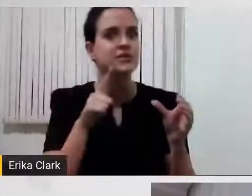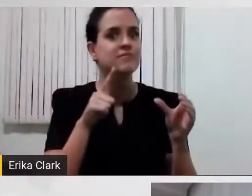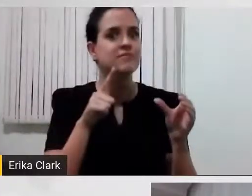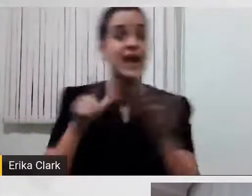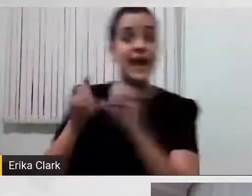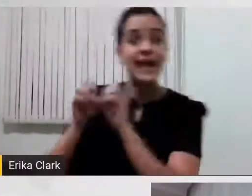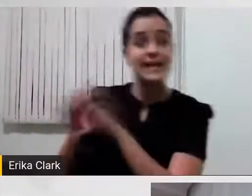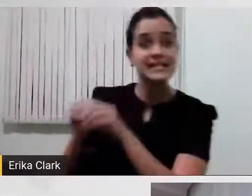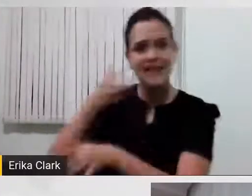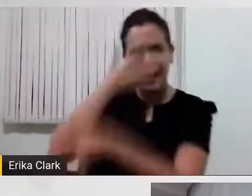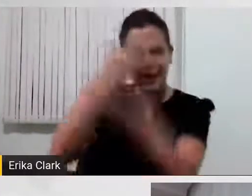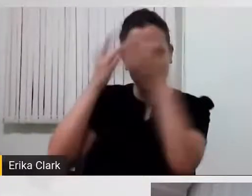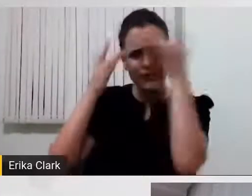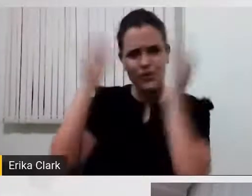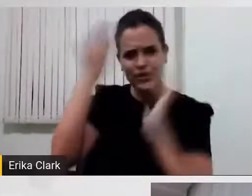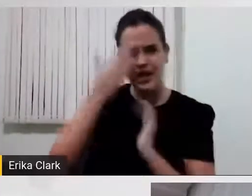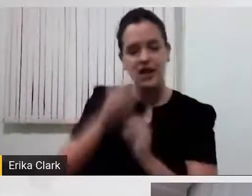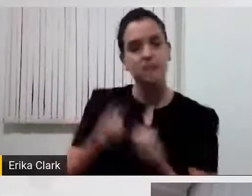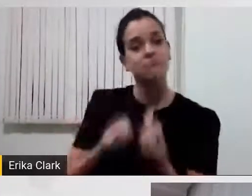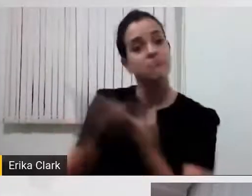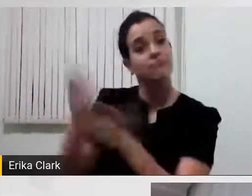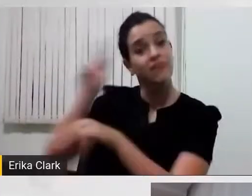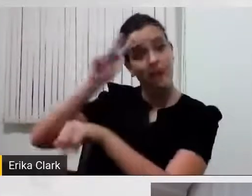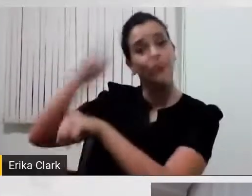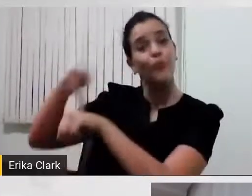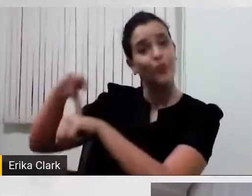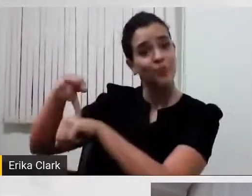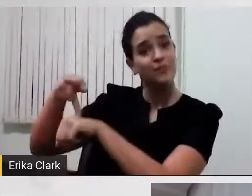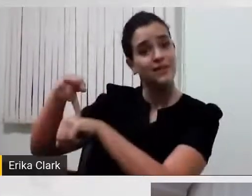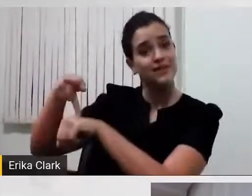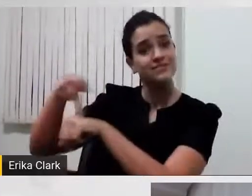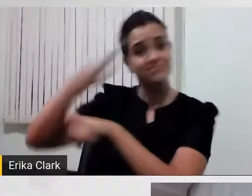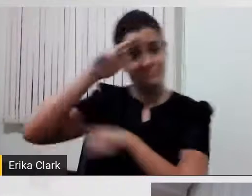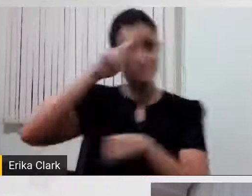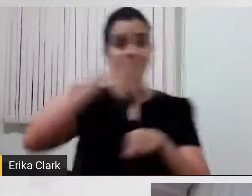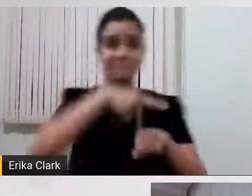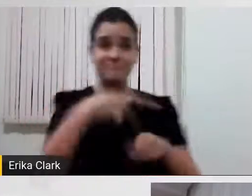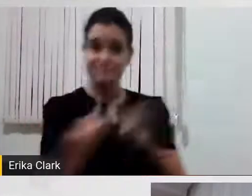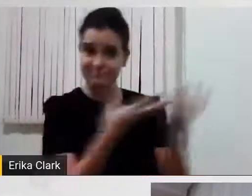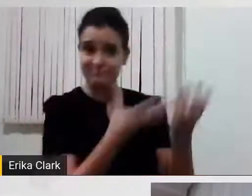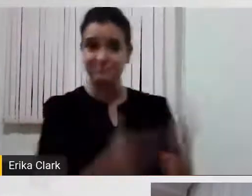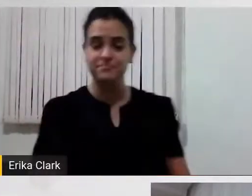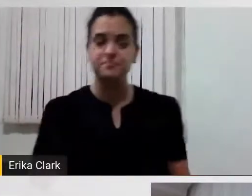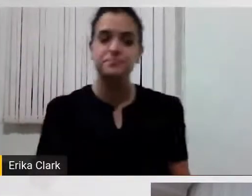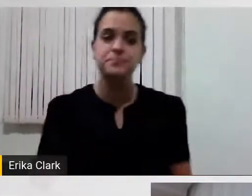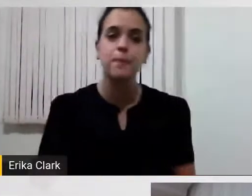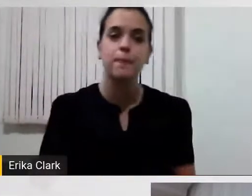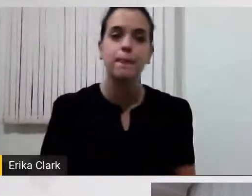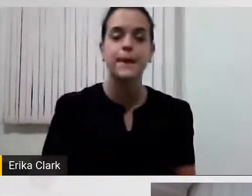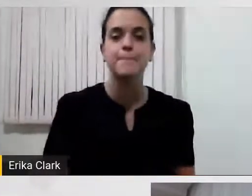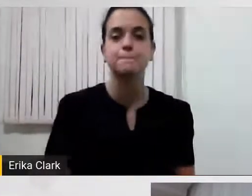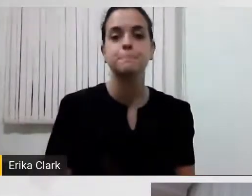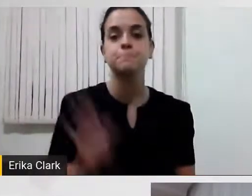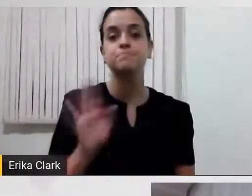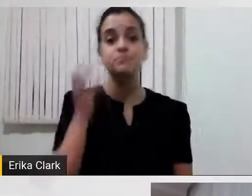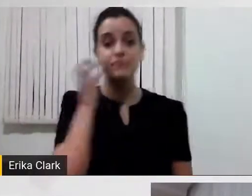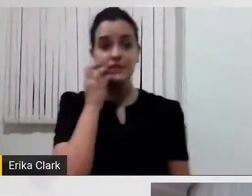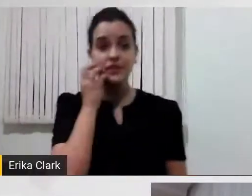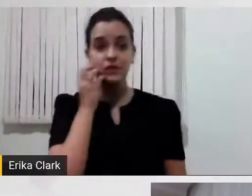cegas da autonomia, não dá? ensinar jeito de... Fala, Eduardo. muito bom você ter